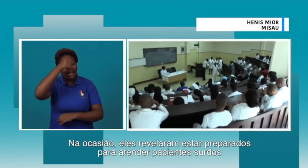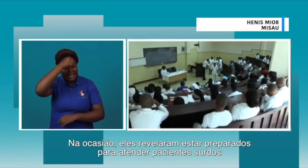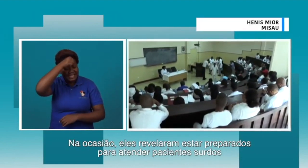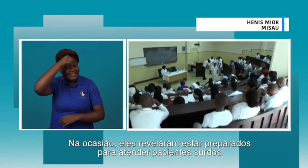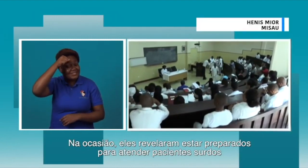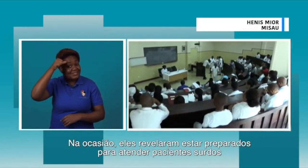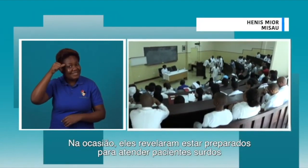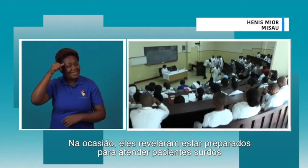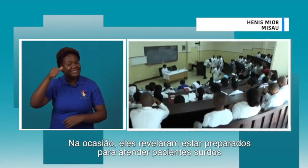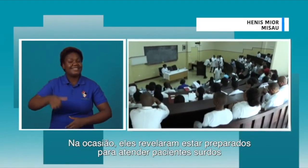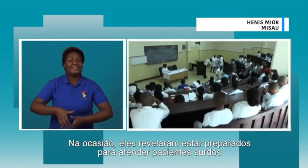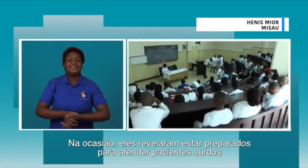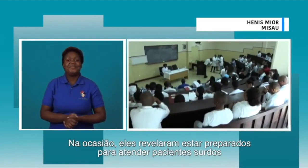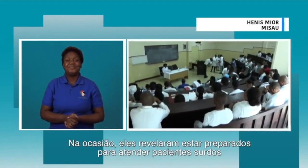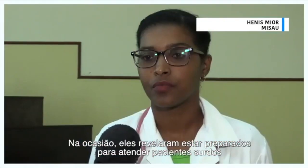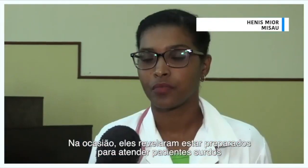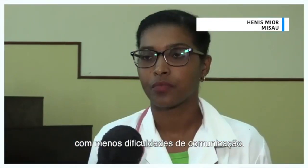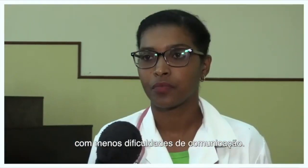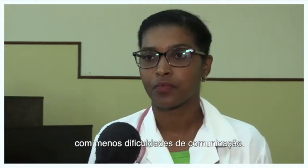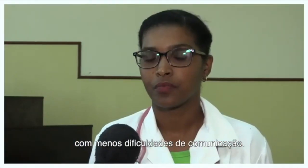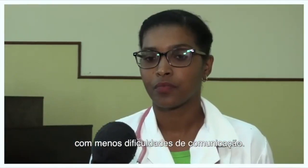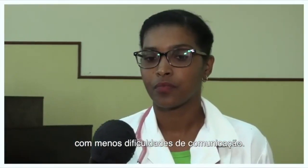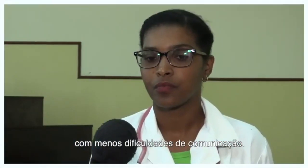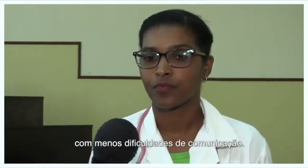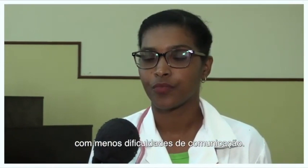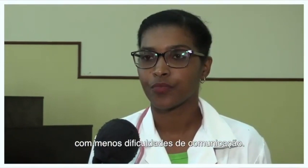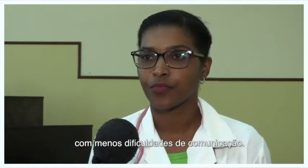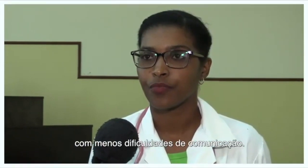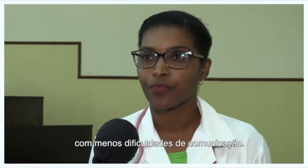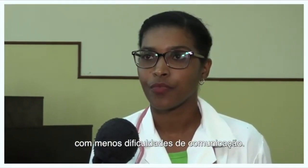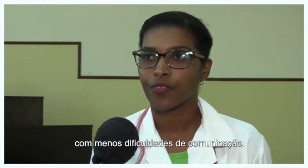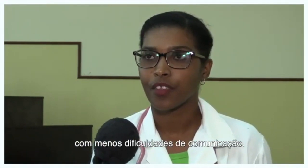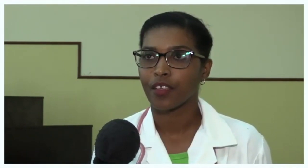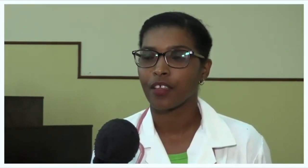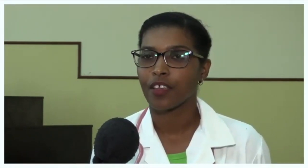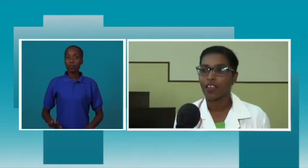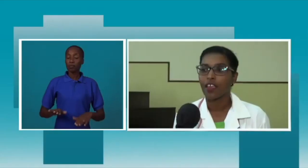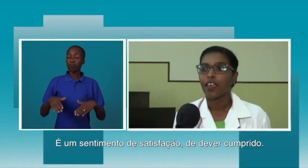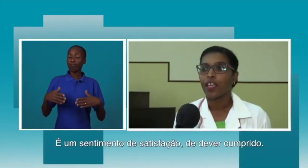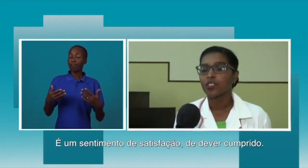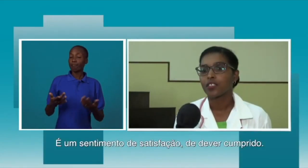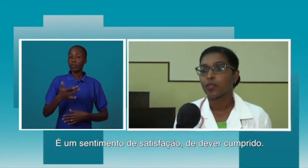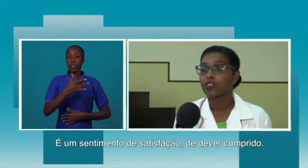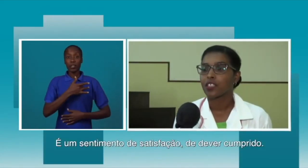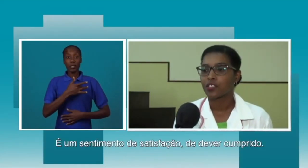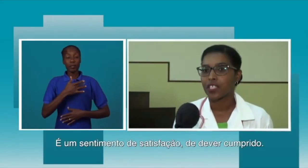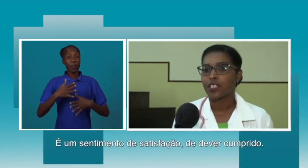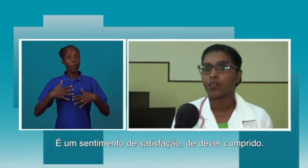preparados para atender pacientes surdos com menos dificuldades de comunicação. É um sentimento de satisfação,